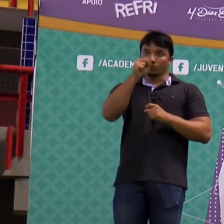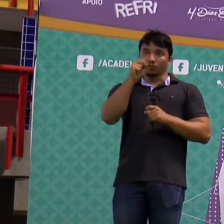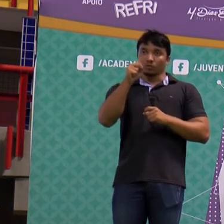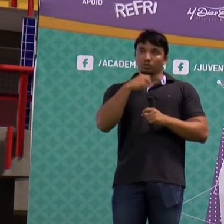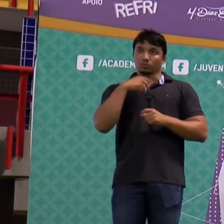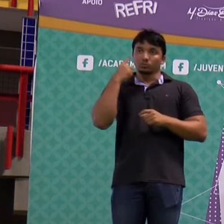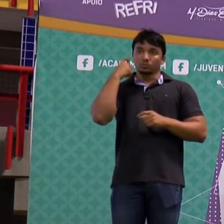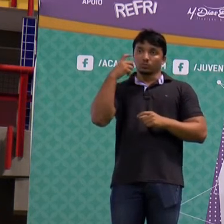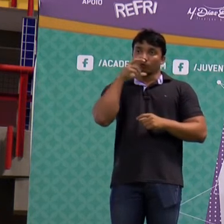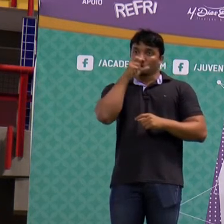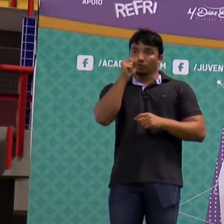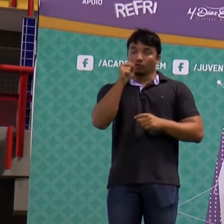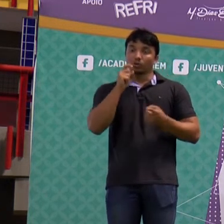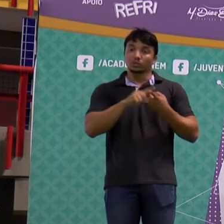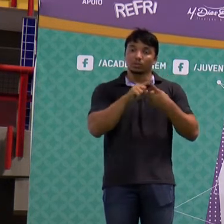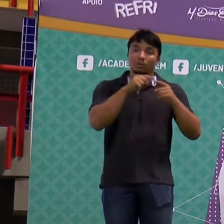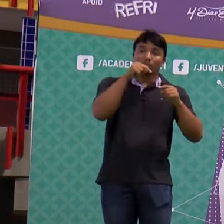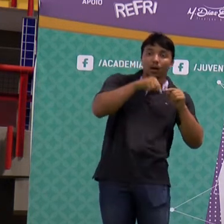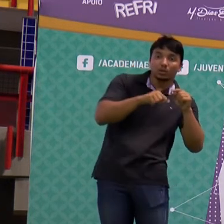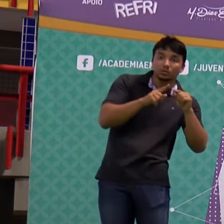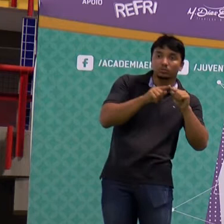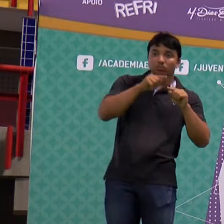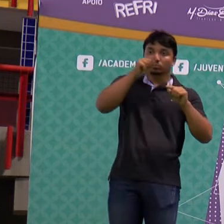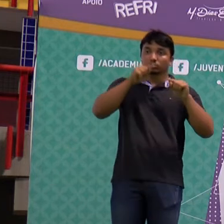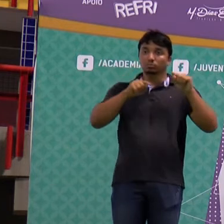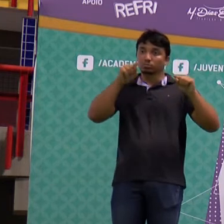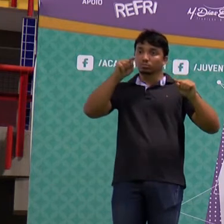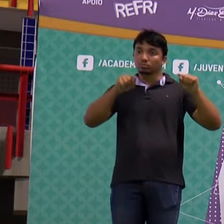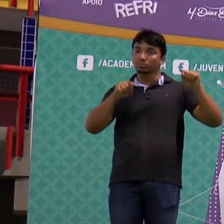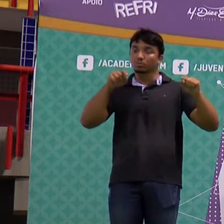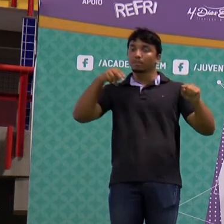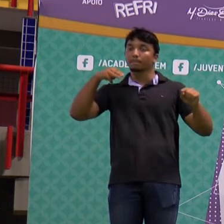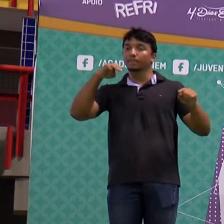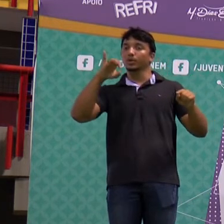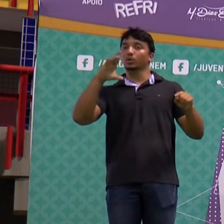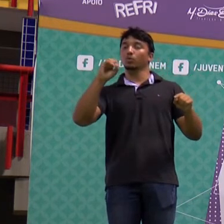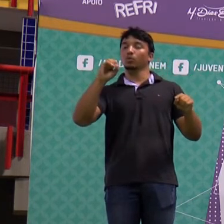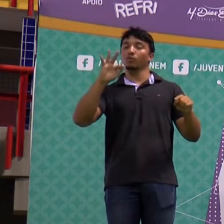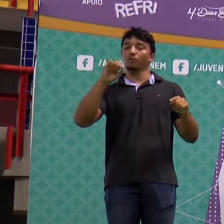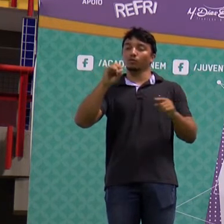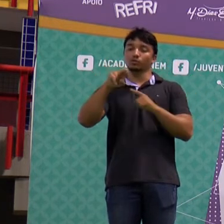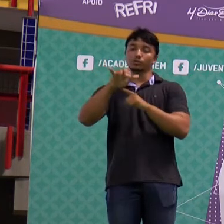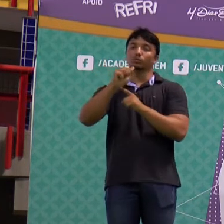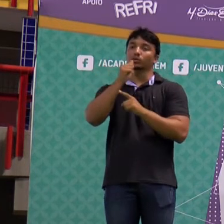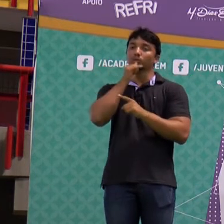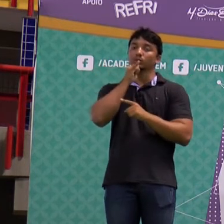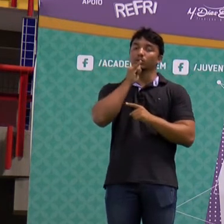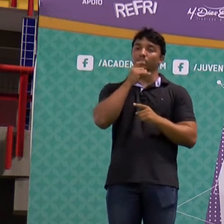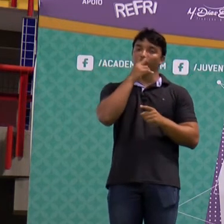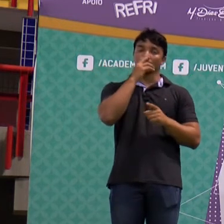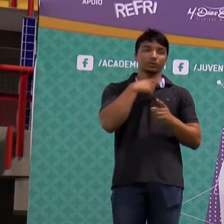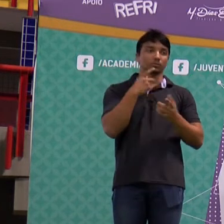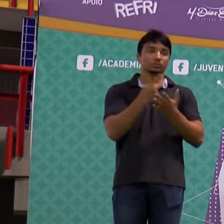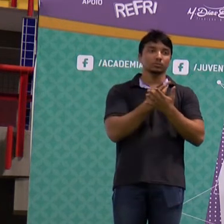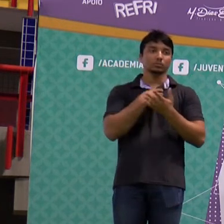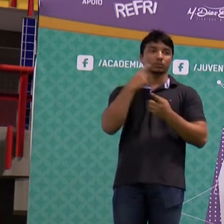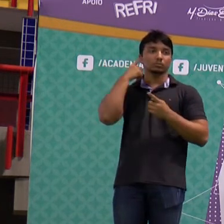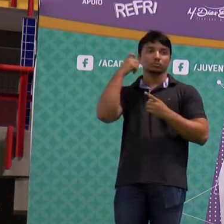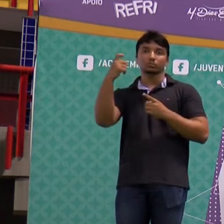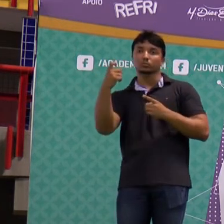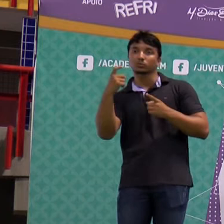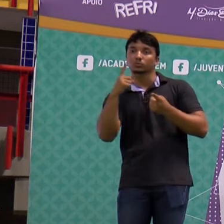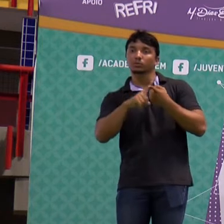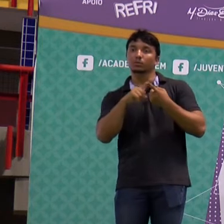um som forte e ao mesmo tempo baixo. Como se a ideia da microfonia. É um zumbido onde você tem o destaque do barulho e